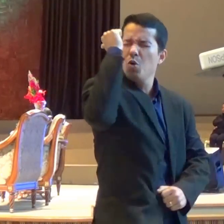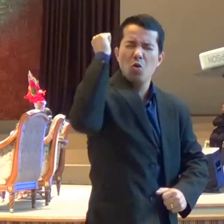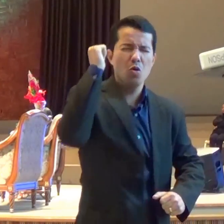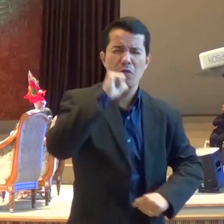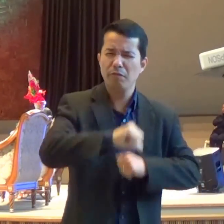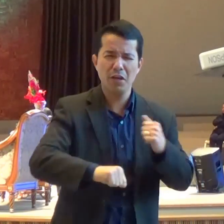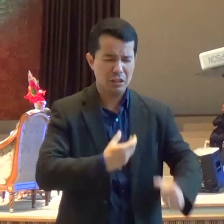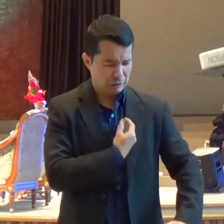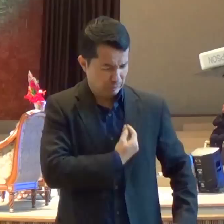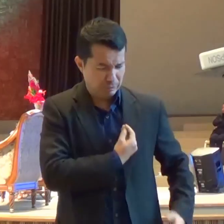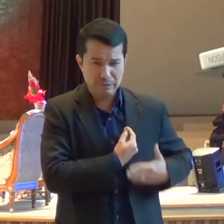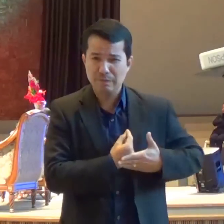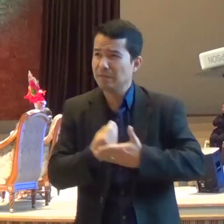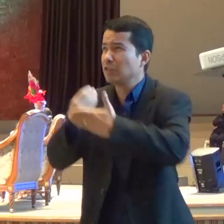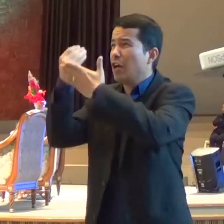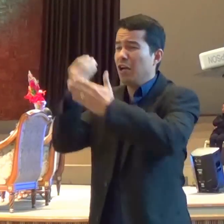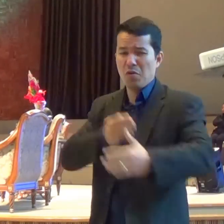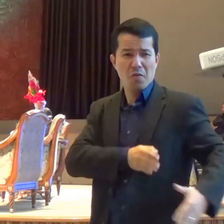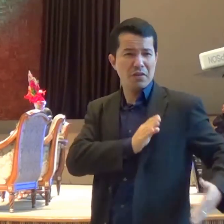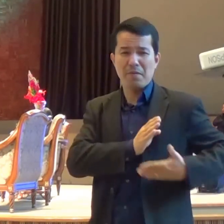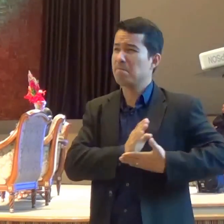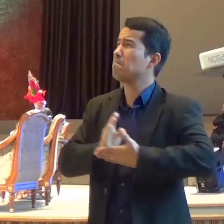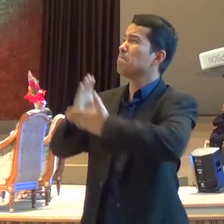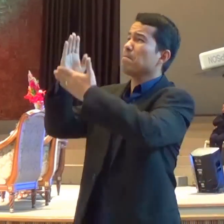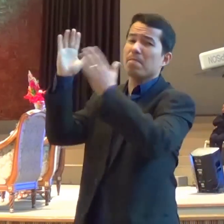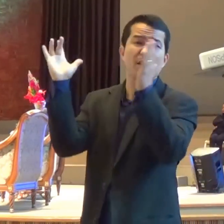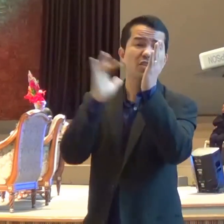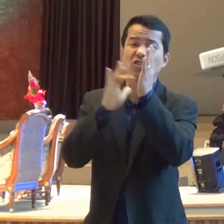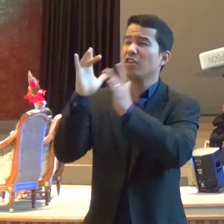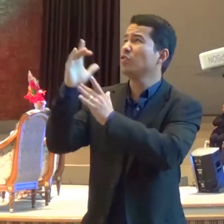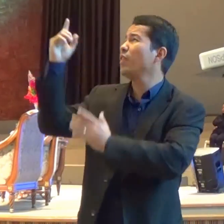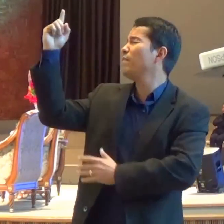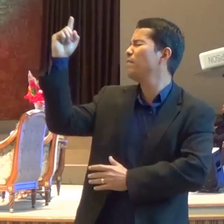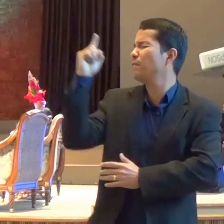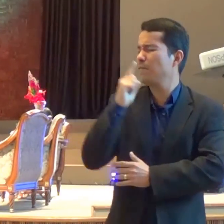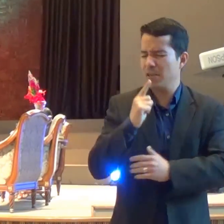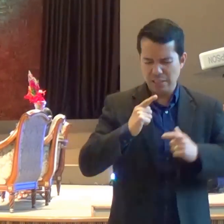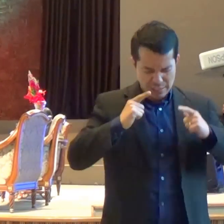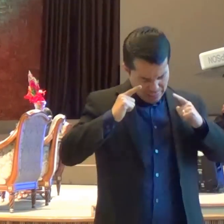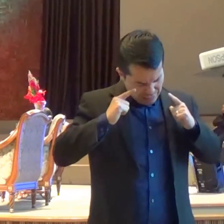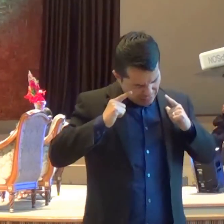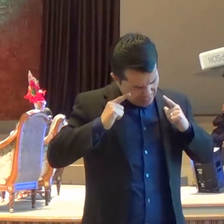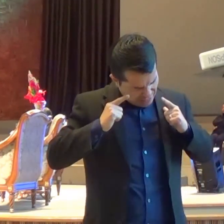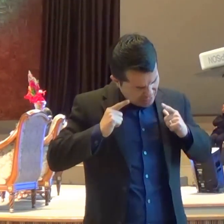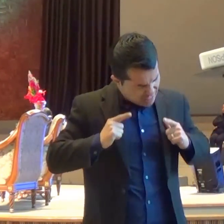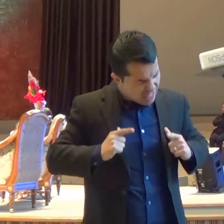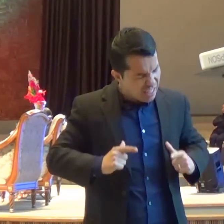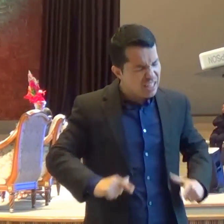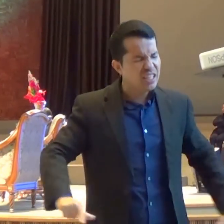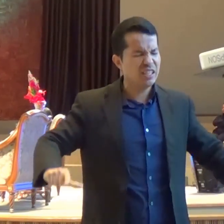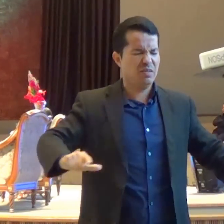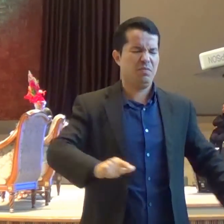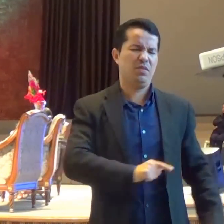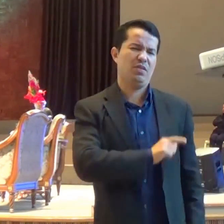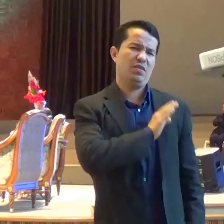coração A ele Jesus veio E lavou O meu coração A palavra de Deus Diz que se nós